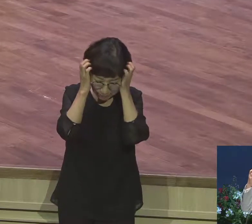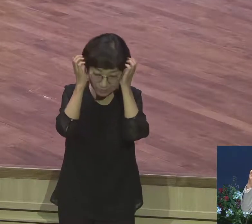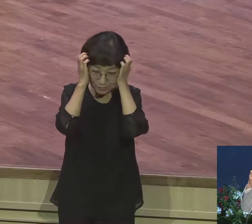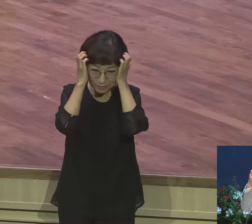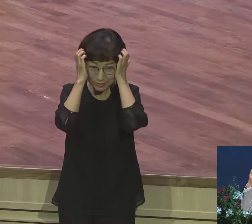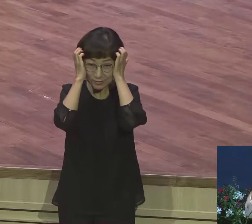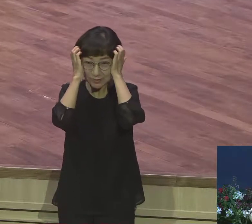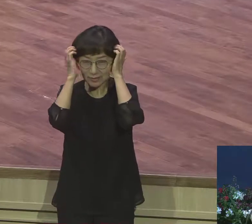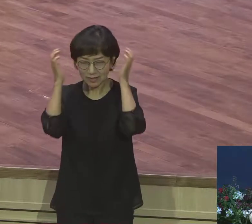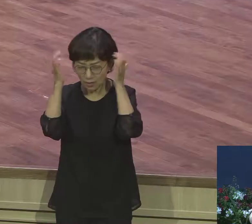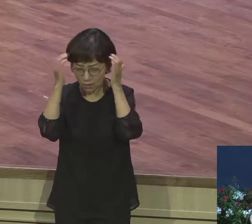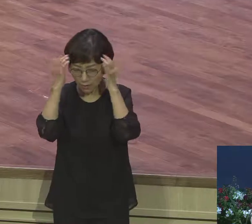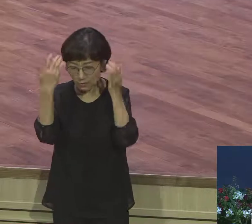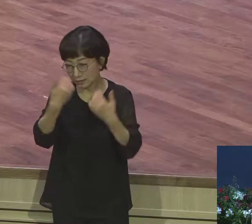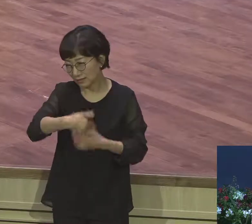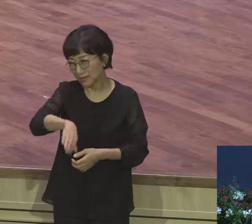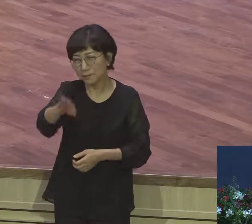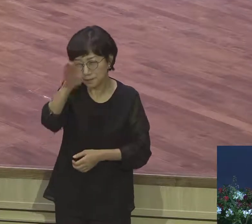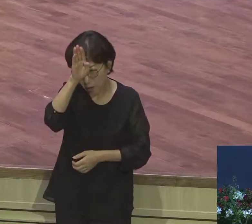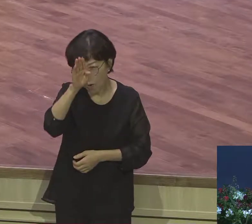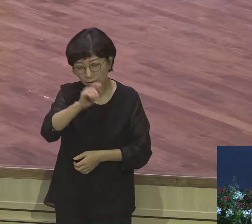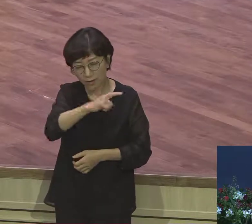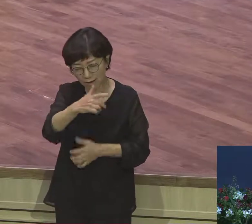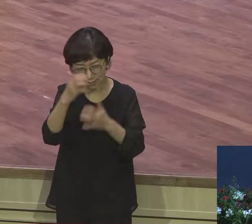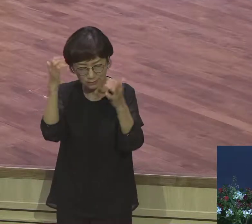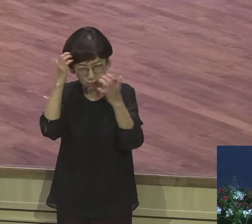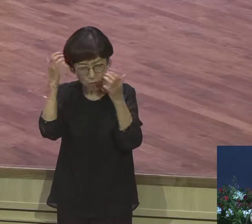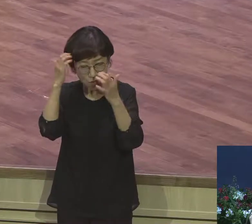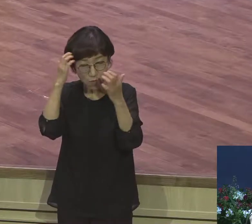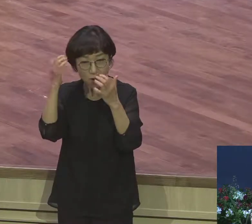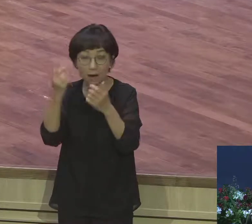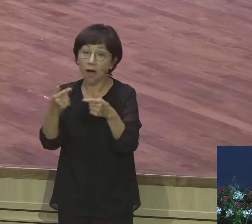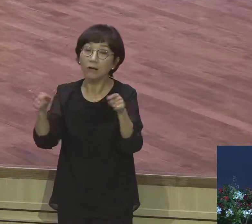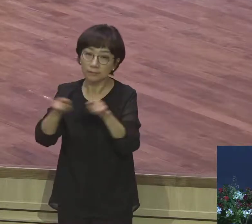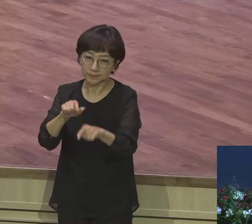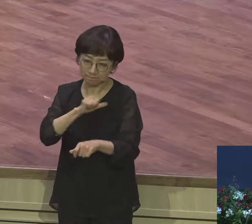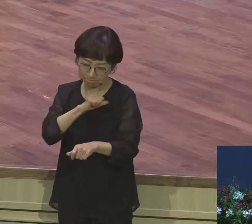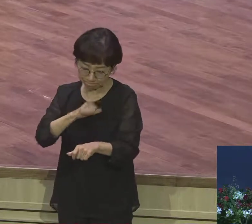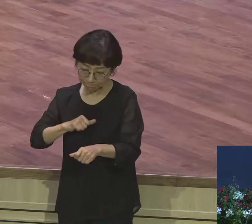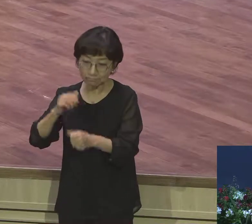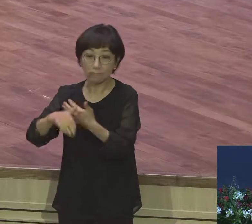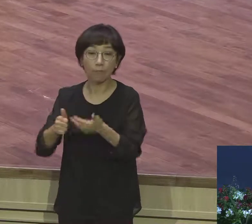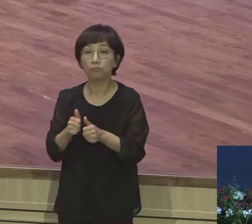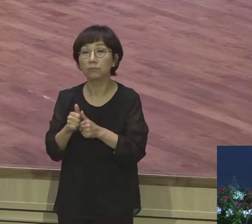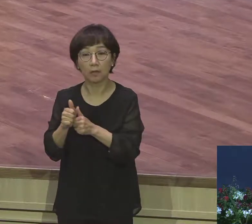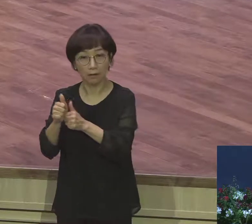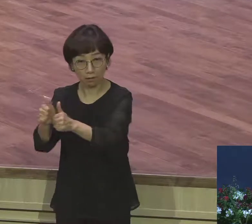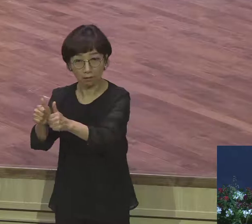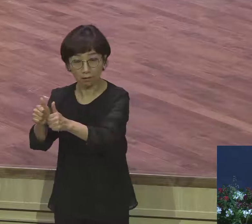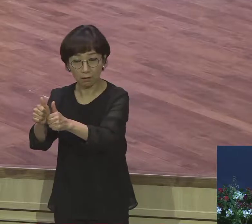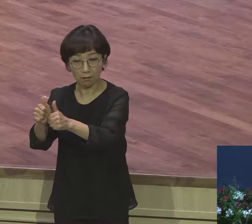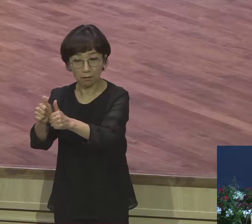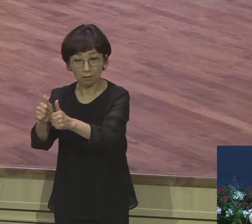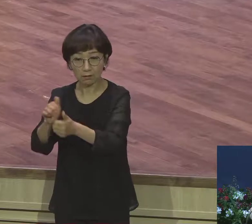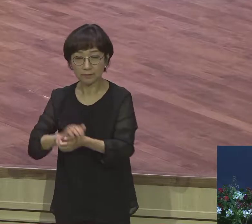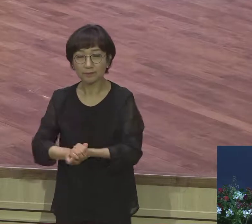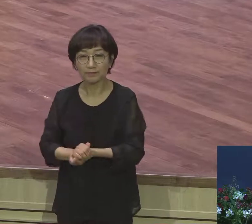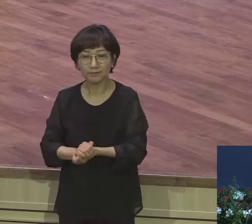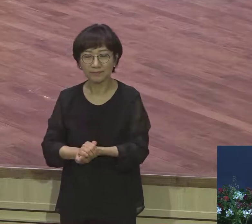말해 사단의 가시까지 주워가죠 사단의 가시 영혼이 고칠 수 있는 불치병을 사단의 가시를